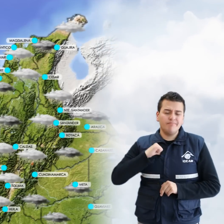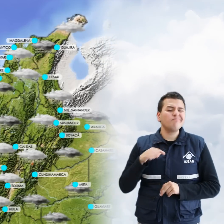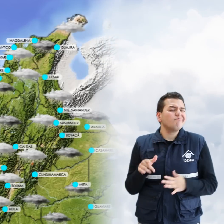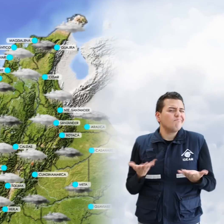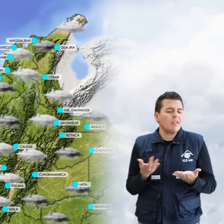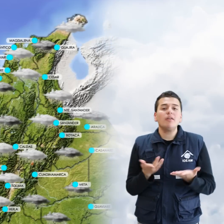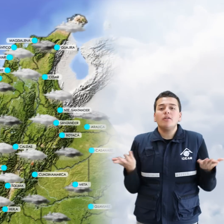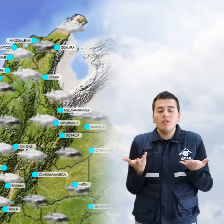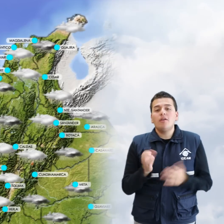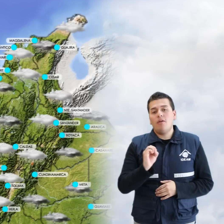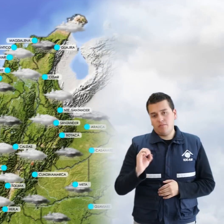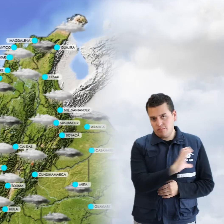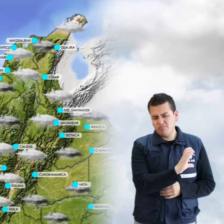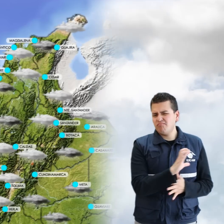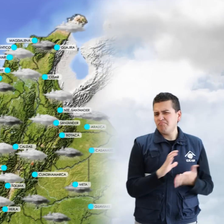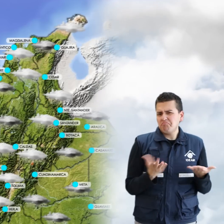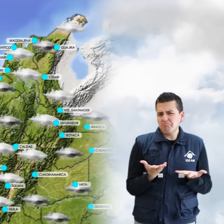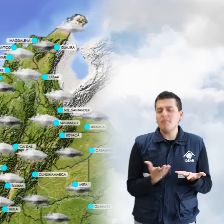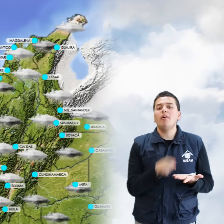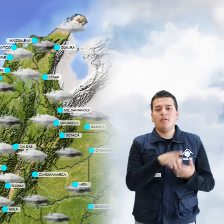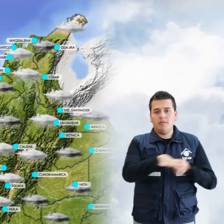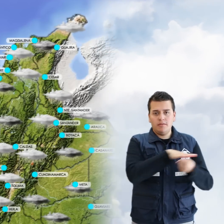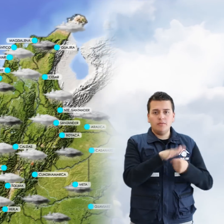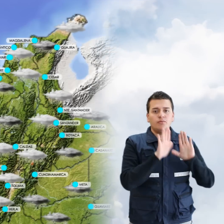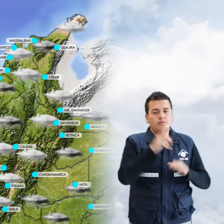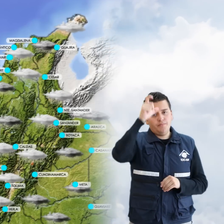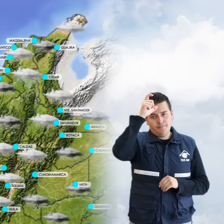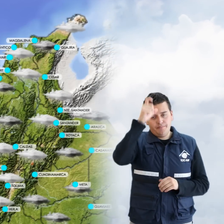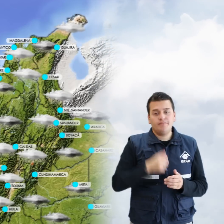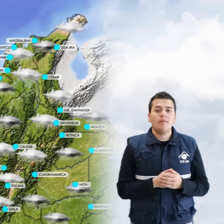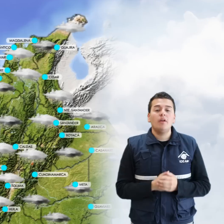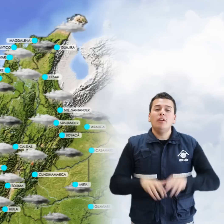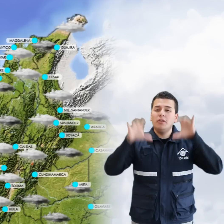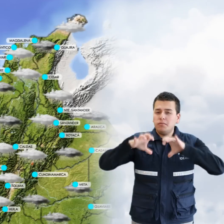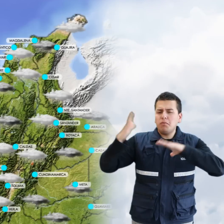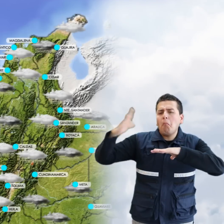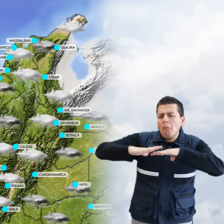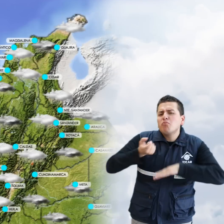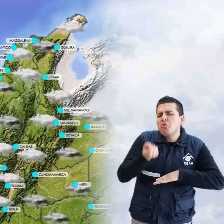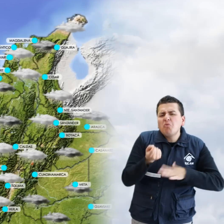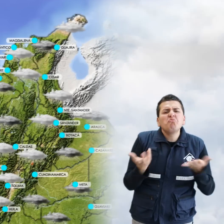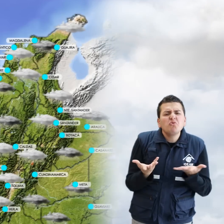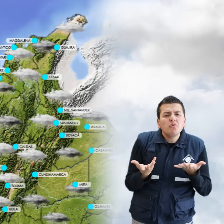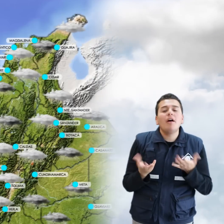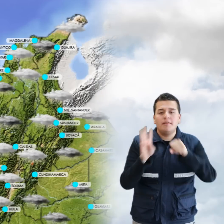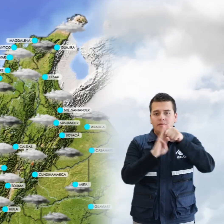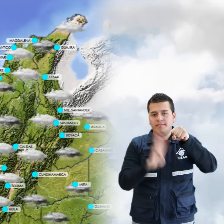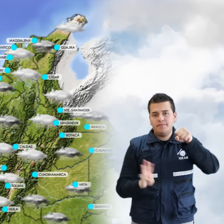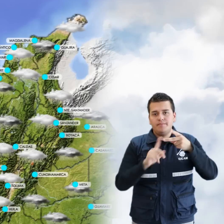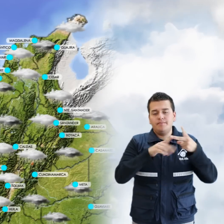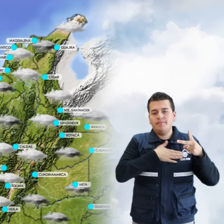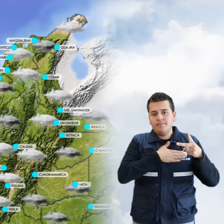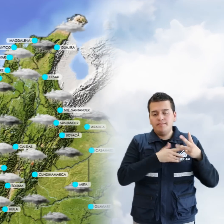presenten en el occidente, especialmente en sectores del departamento de Córdoba. Precipitaciones de menor intensidad en zonas de Magdalena,